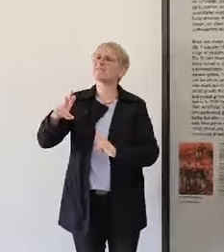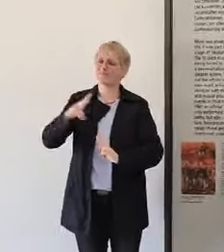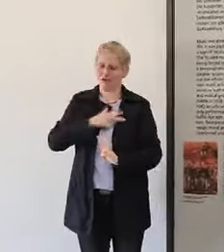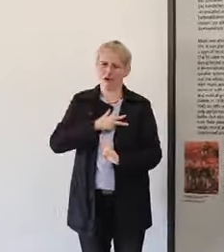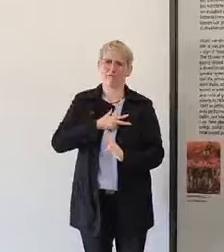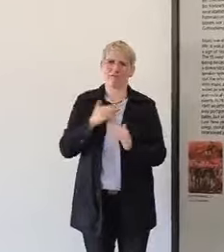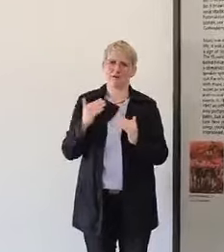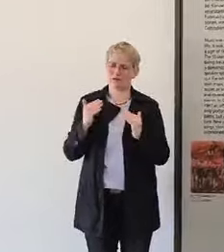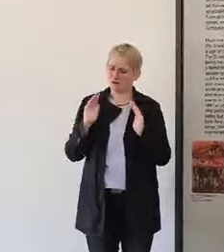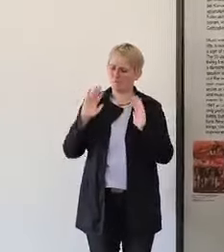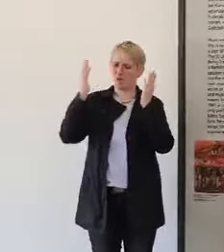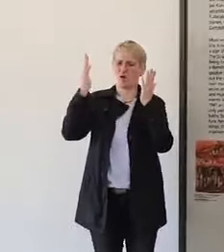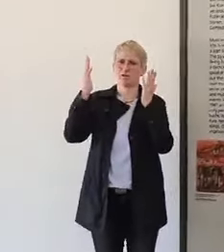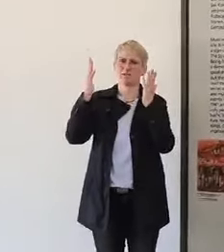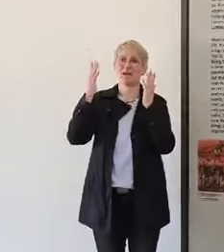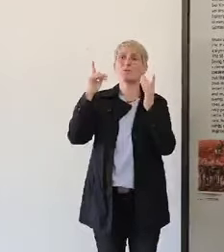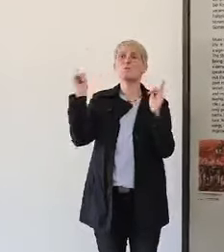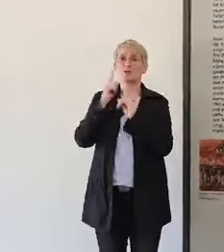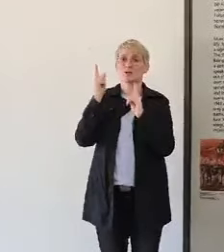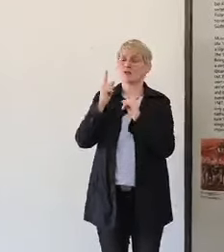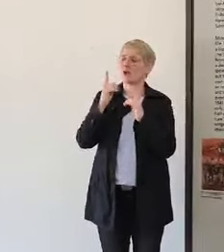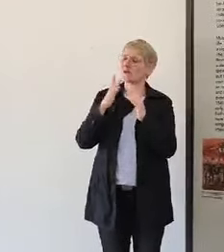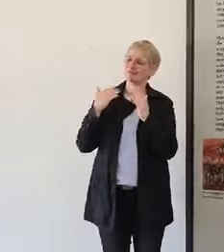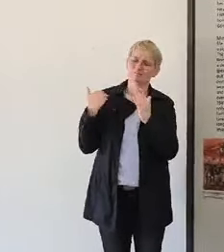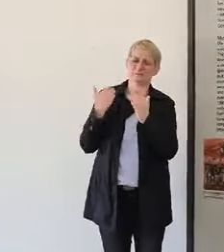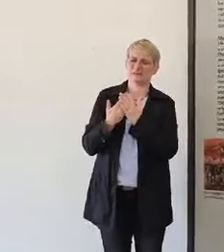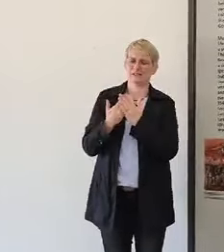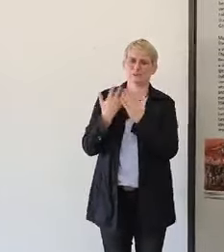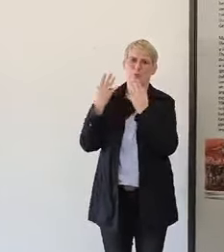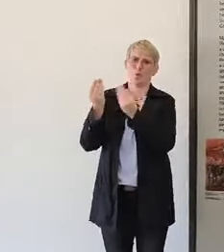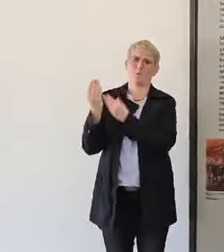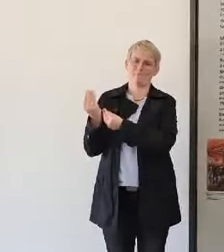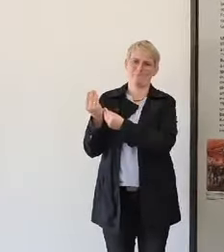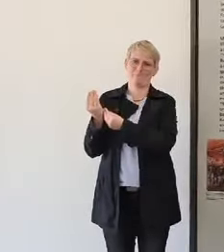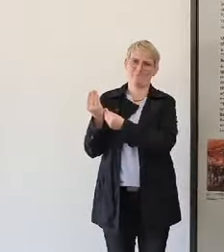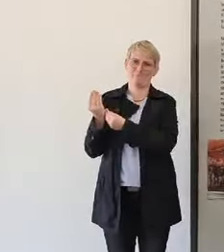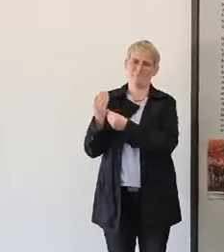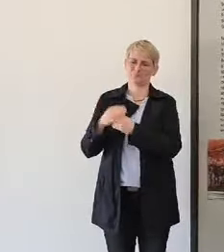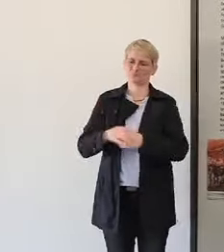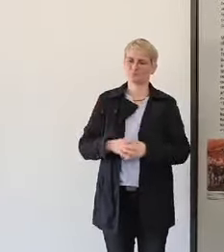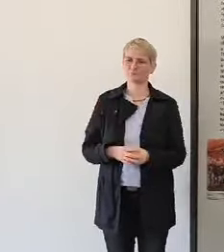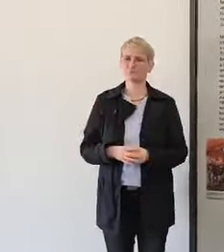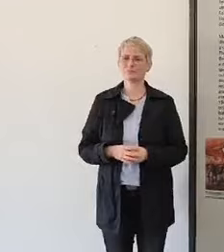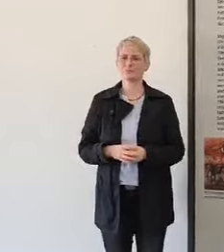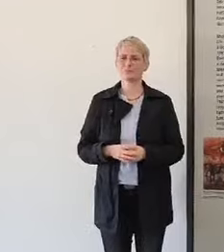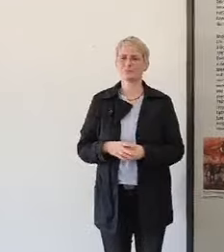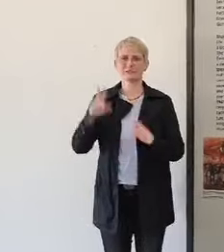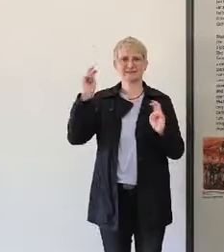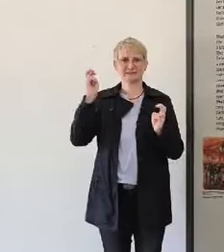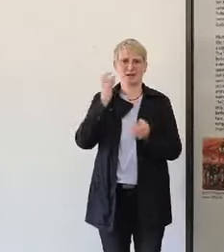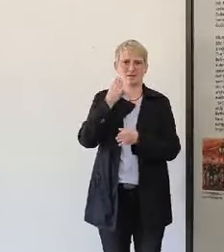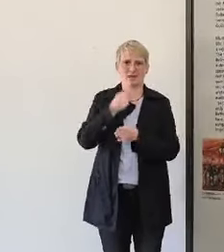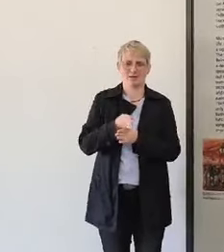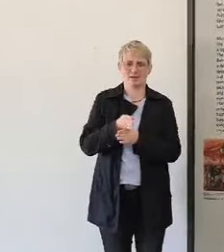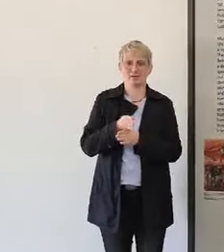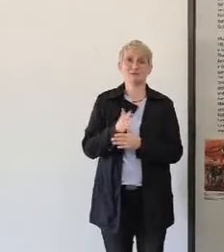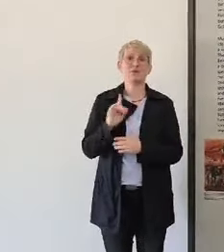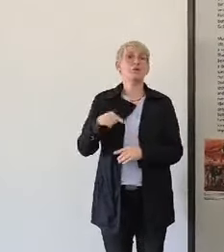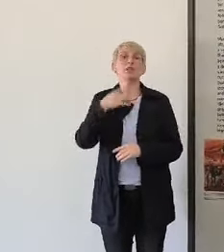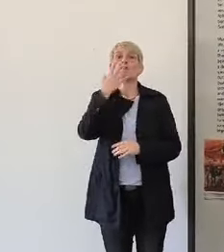And also the theme Lyric I want to not to mention it. There is a song from very